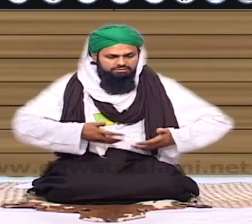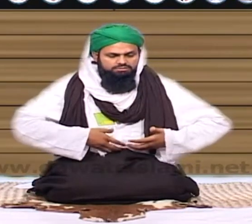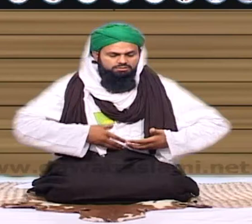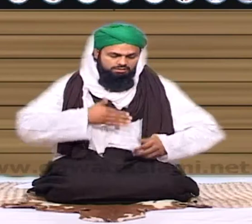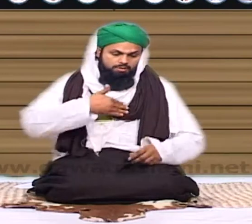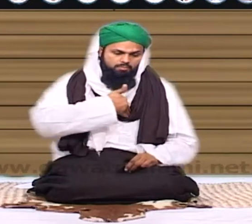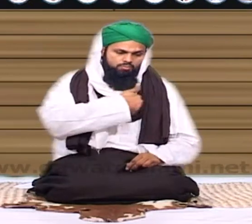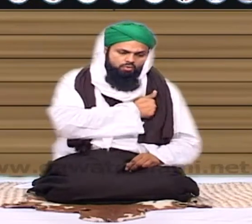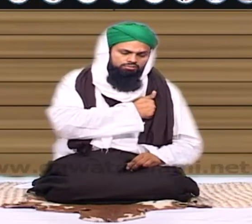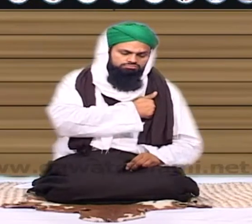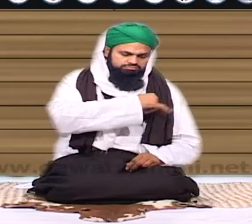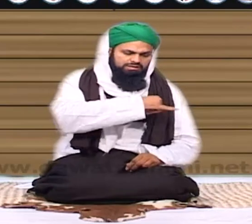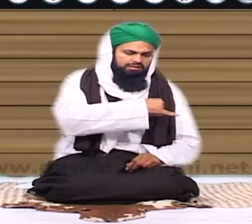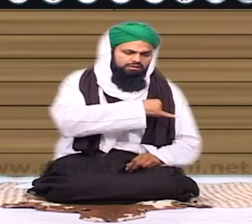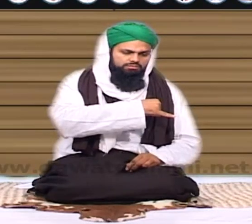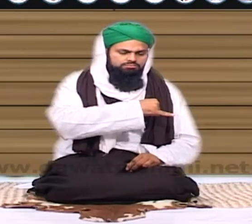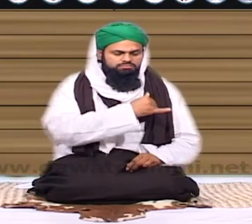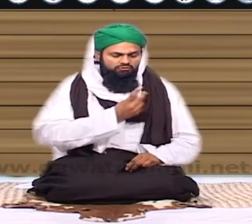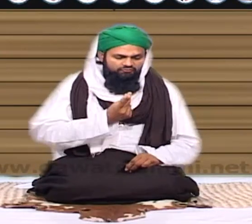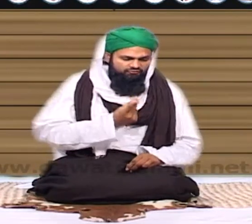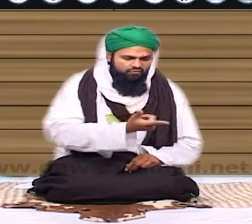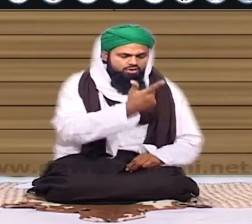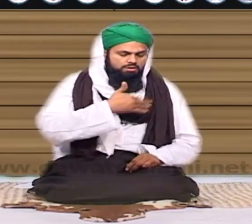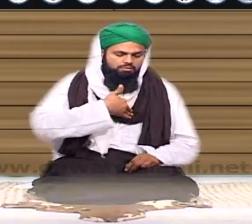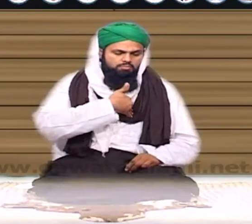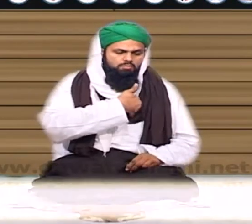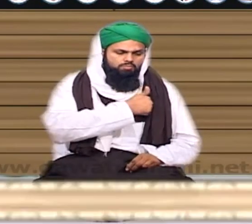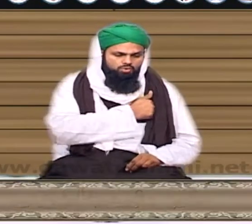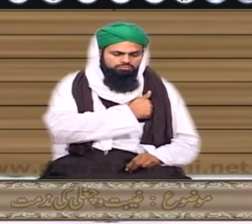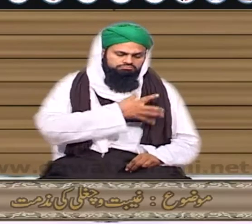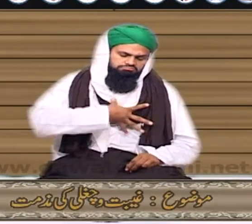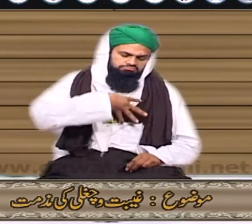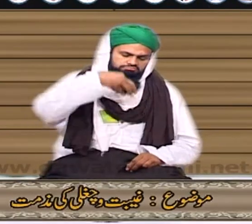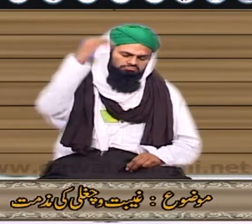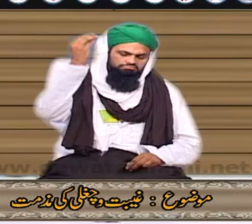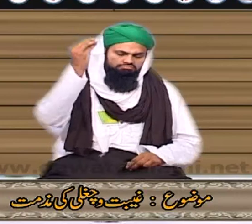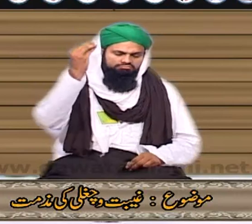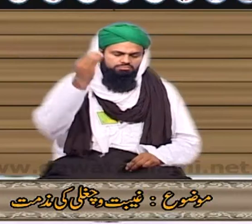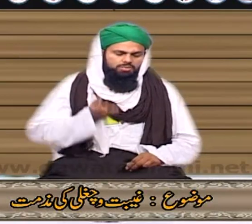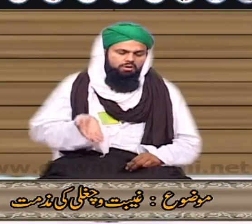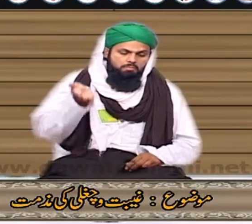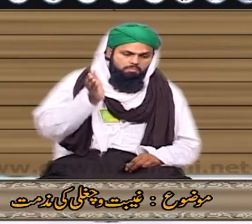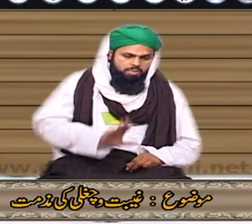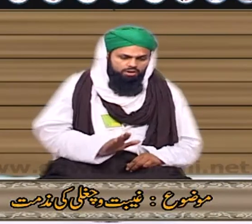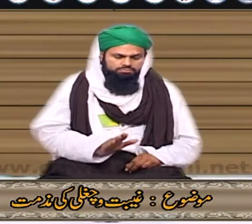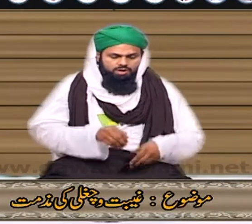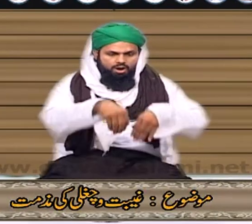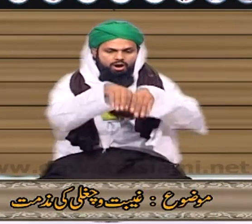موت اس پر تاری ہو جاتا ہے موت اس پر تاری ہو جاتی ہے یہ حق نیست ہو جاتا ہے پھر